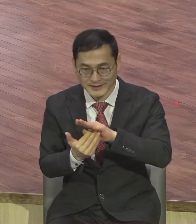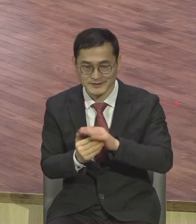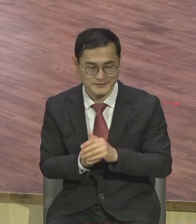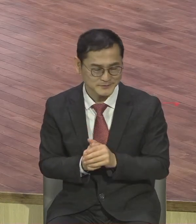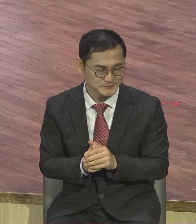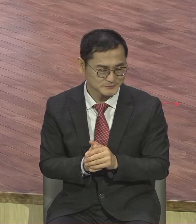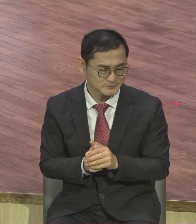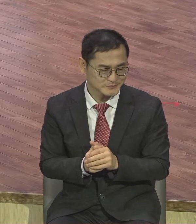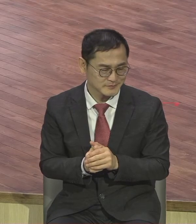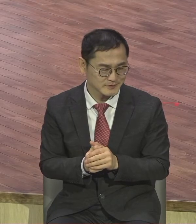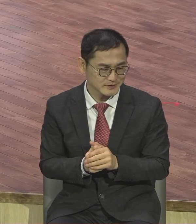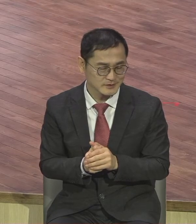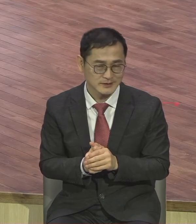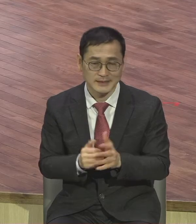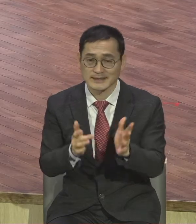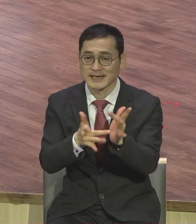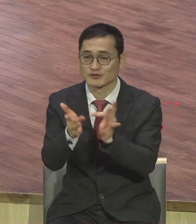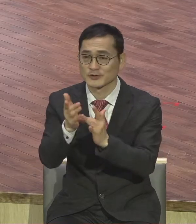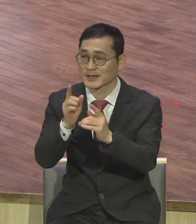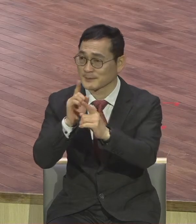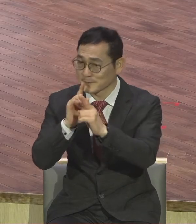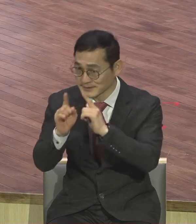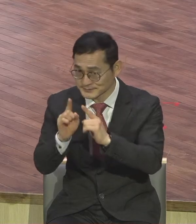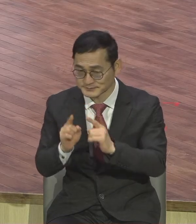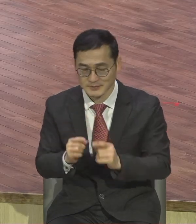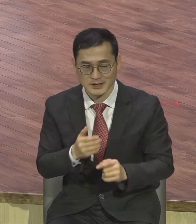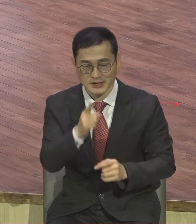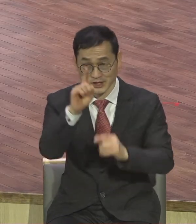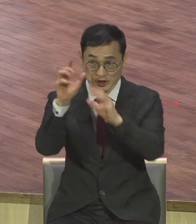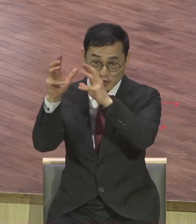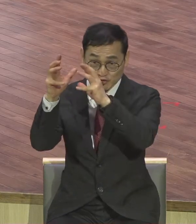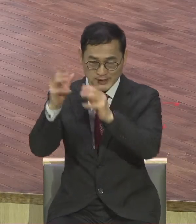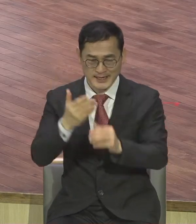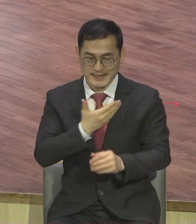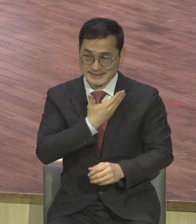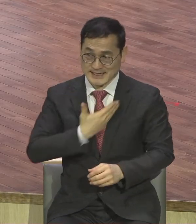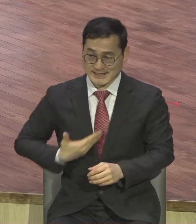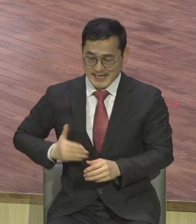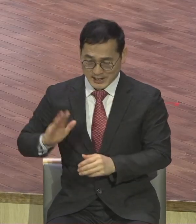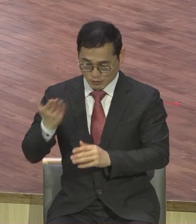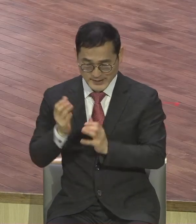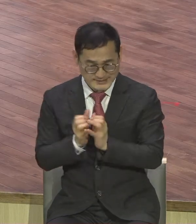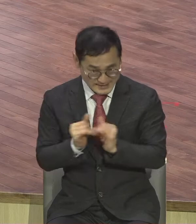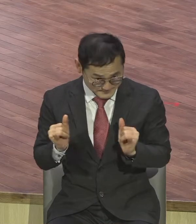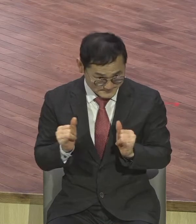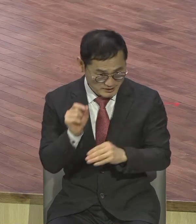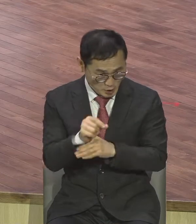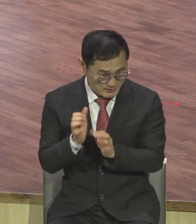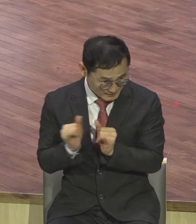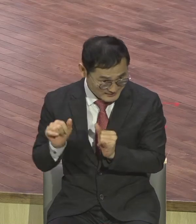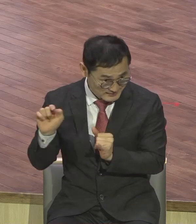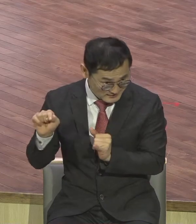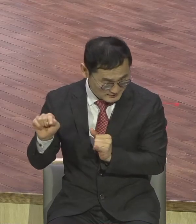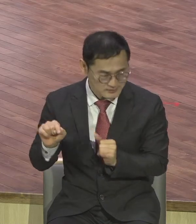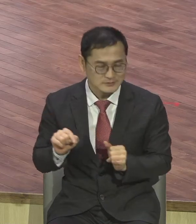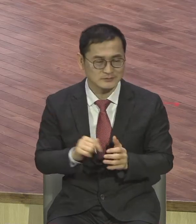그러므로 천국의 제자된 세계관마다 마치 새것과 옛것을 그 곳간에서